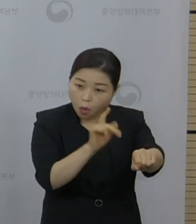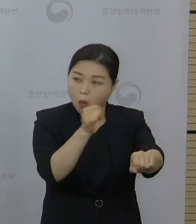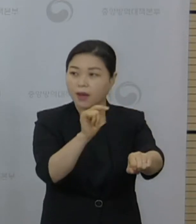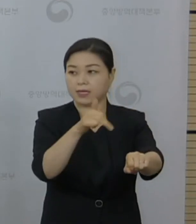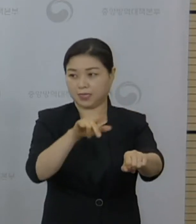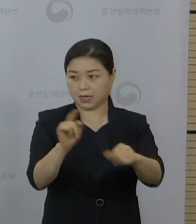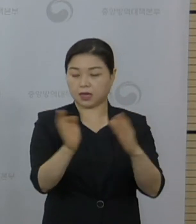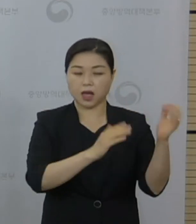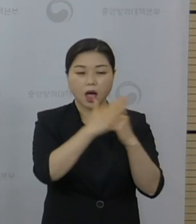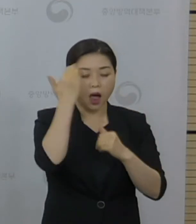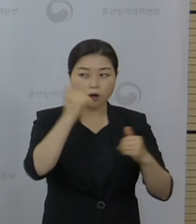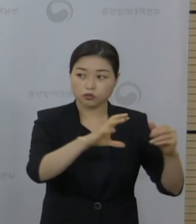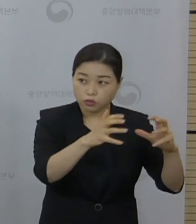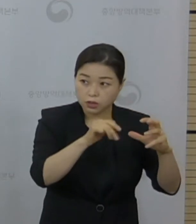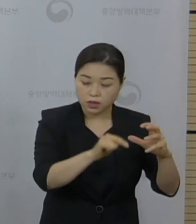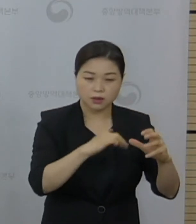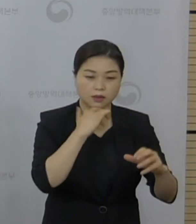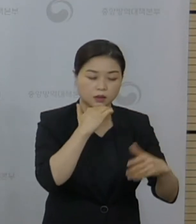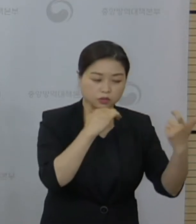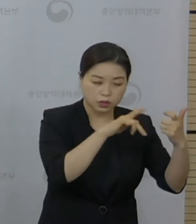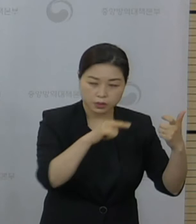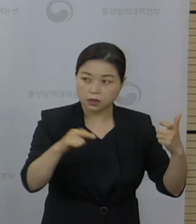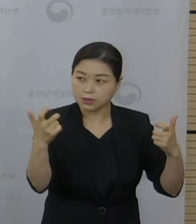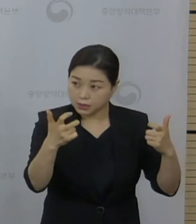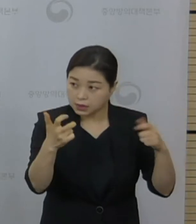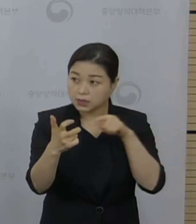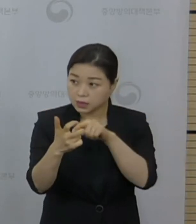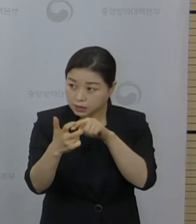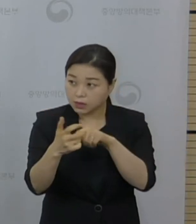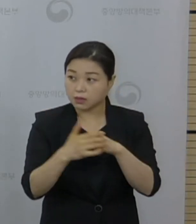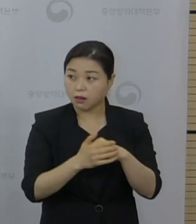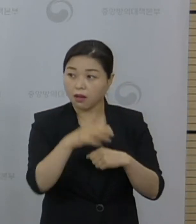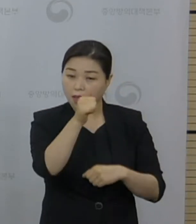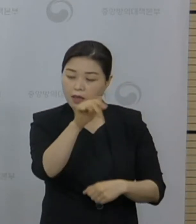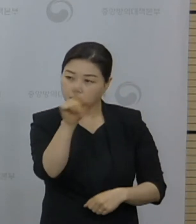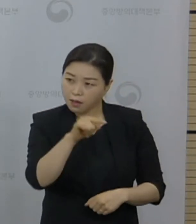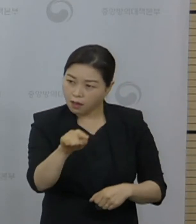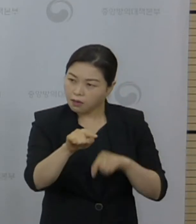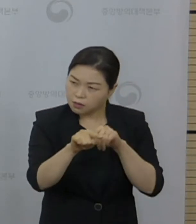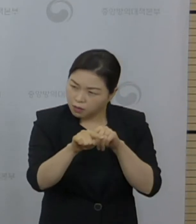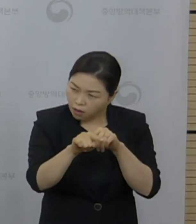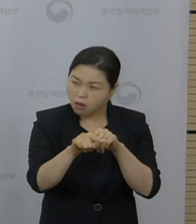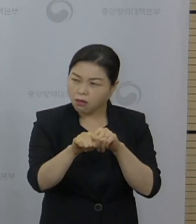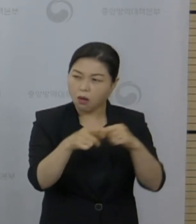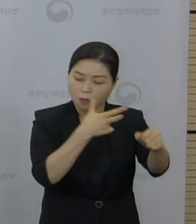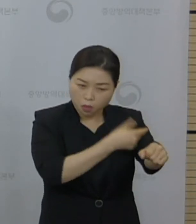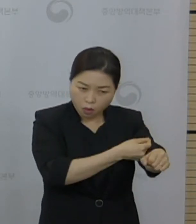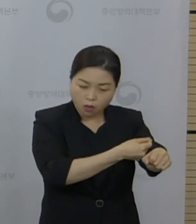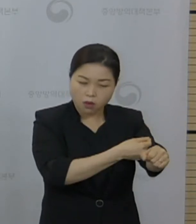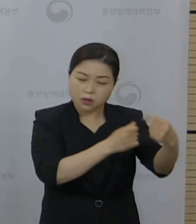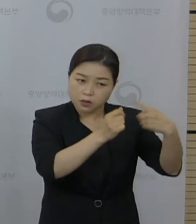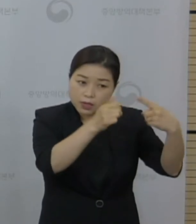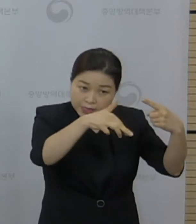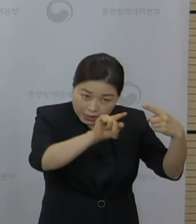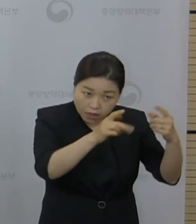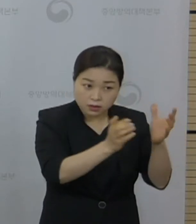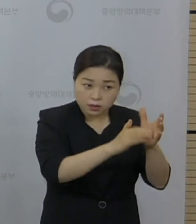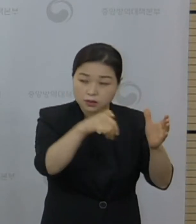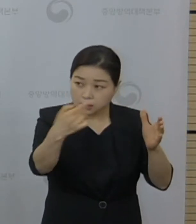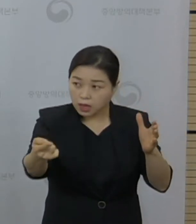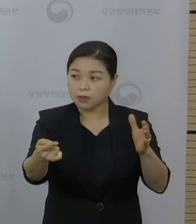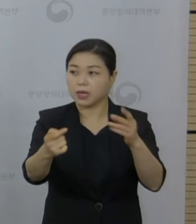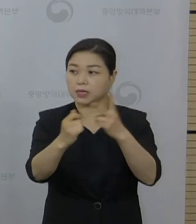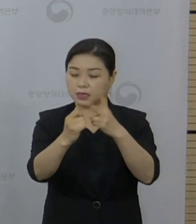60에서 74세까지 아스트라제네카로 1차 접종을 했는데 우리도 2차를 화이자 백신으로 접종할 계획이